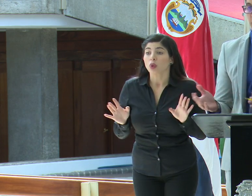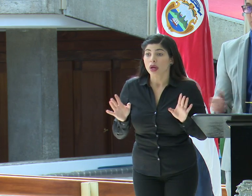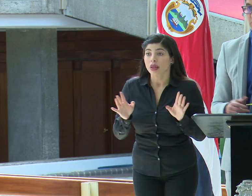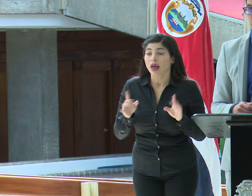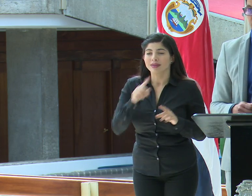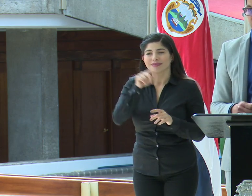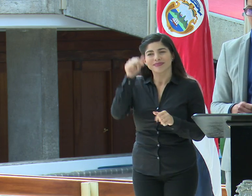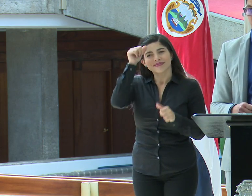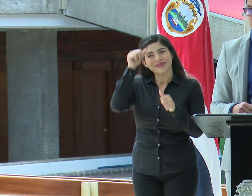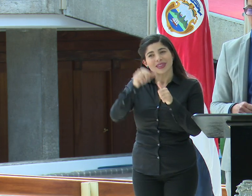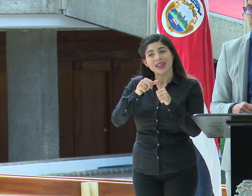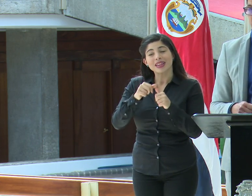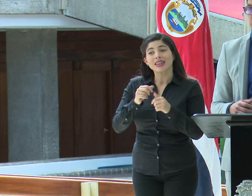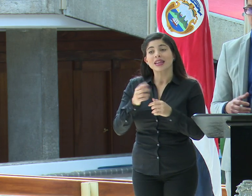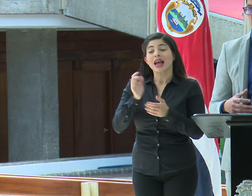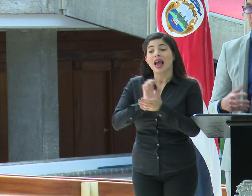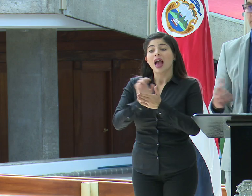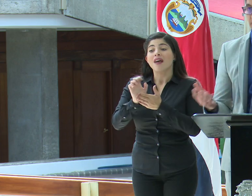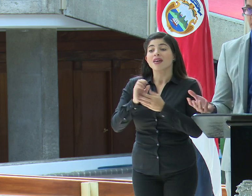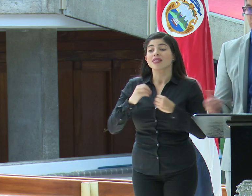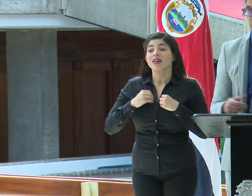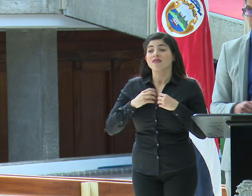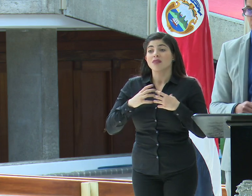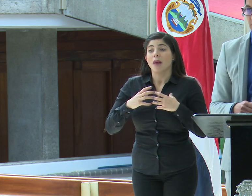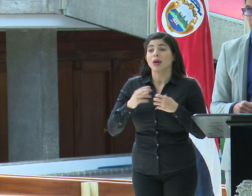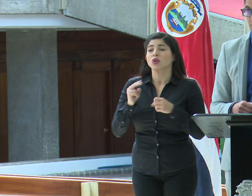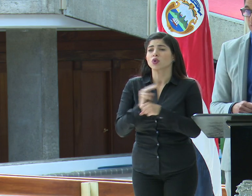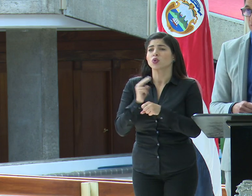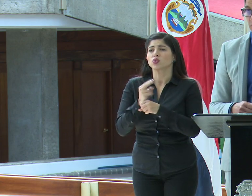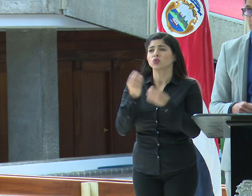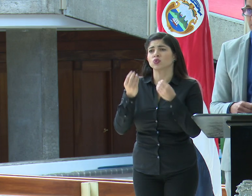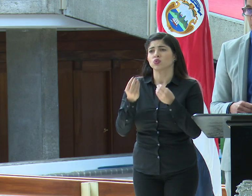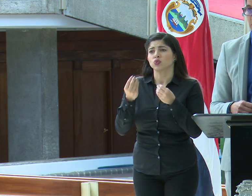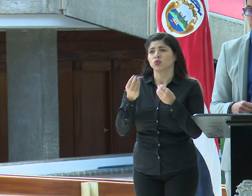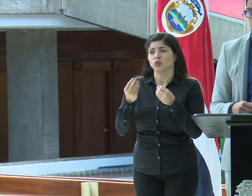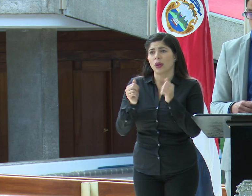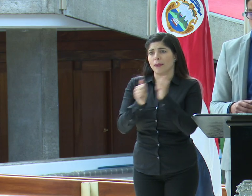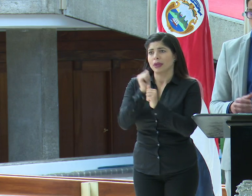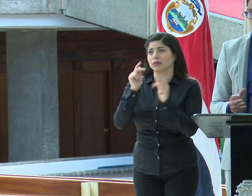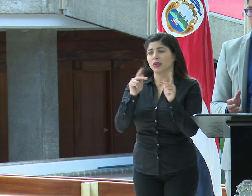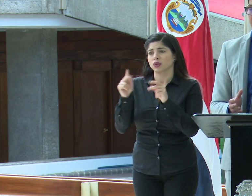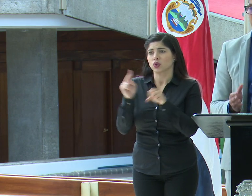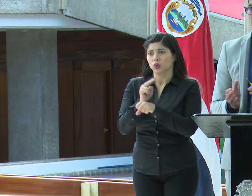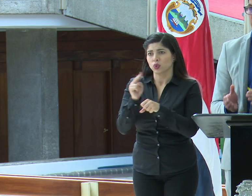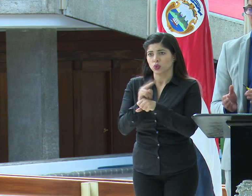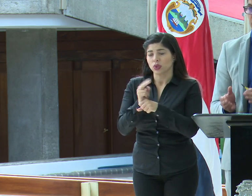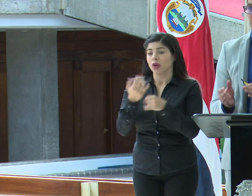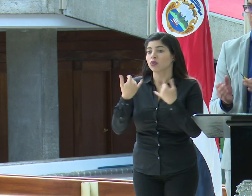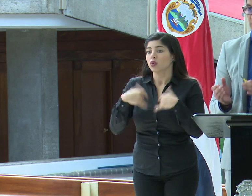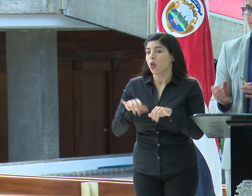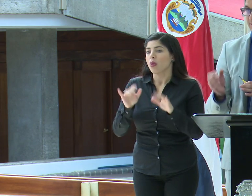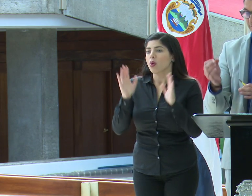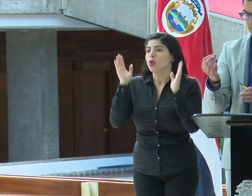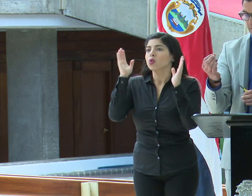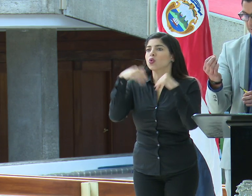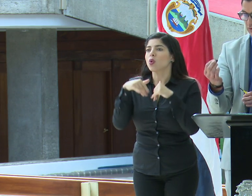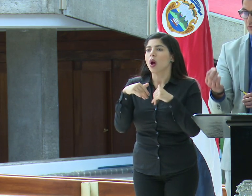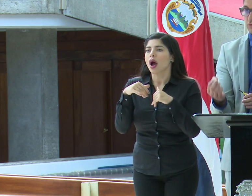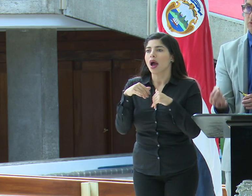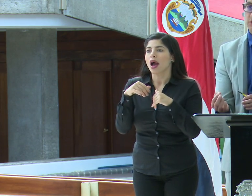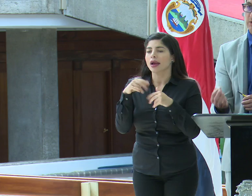recordemos que los antiinflamatorios no esteroideos son ampliamente usados en un sector de la población y que en realidad todavía no hay un